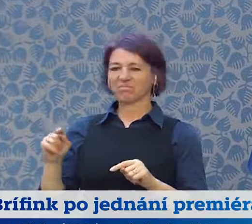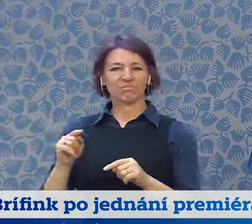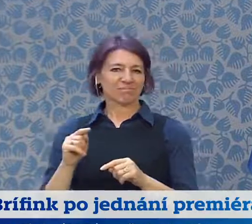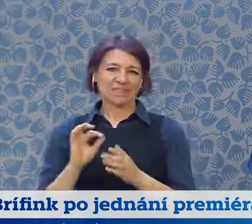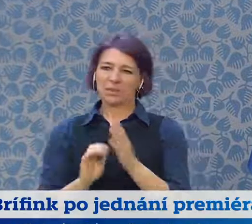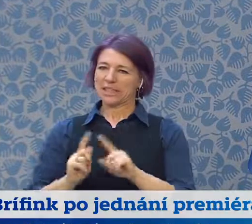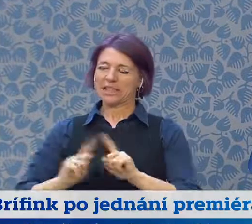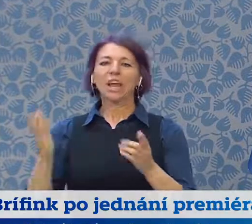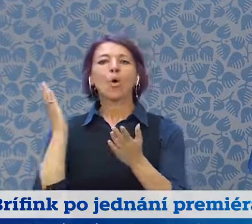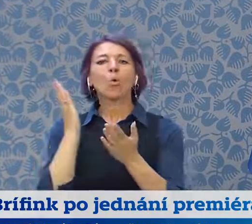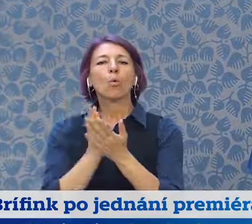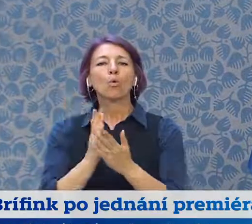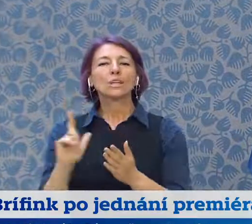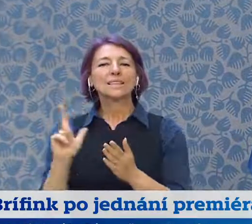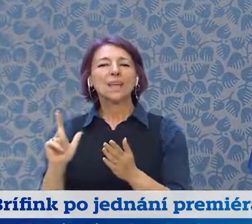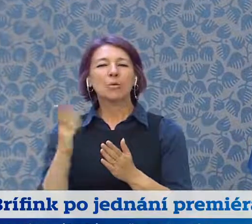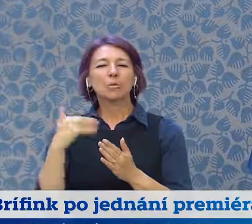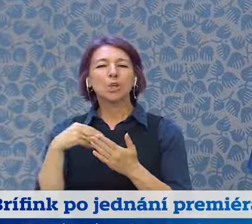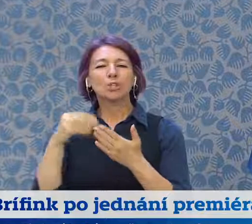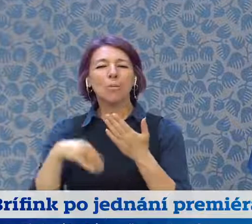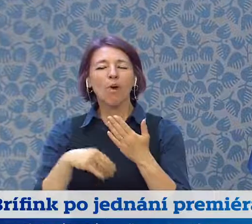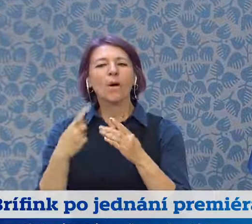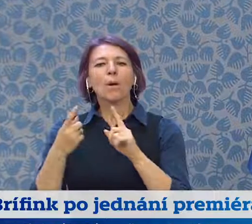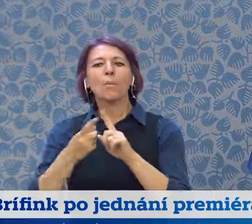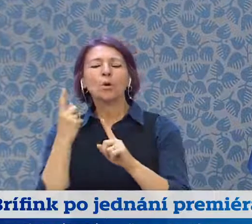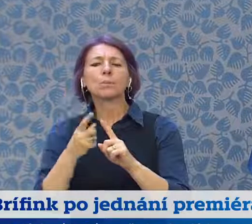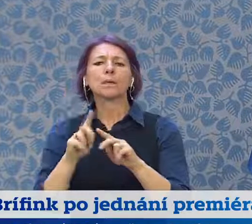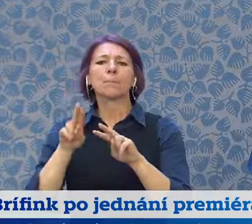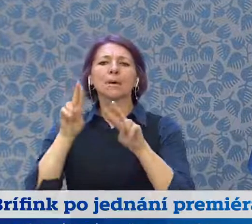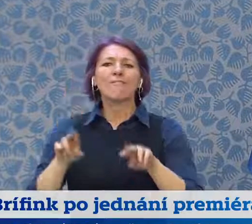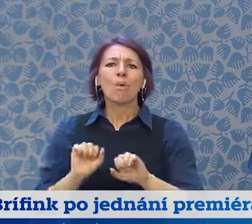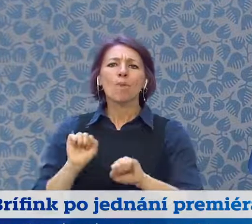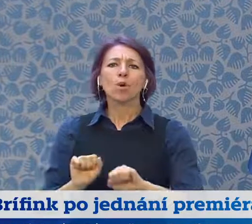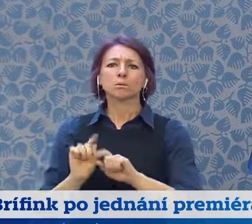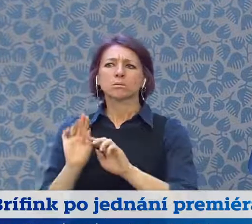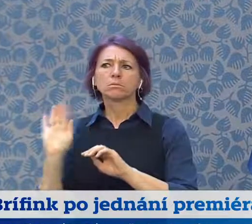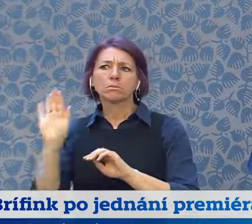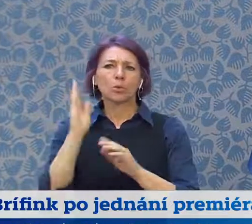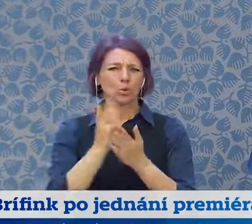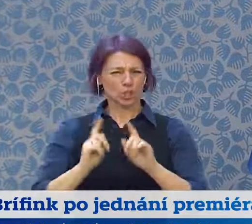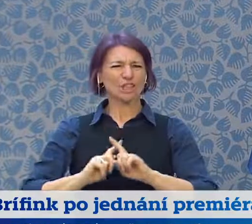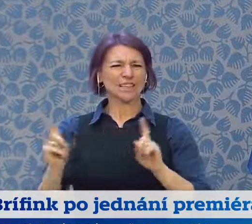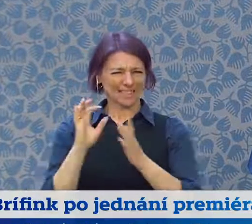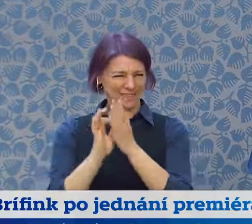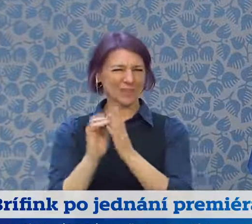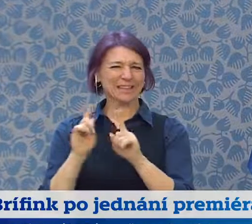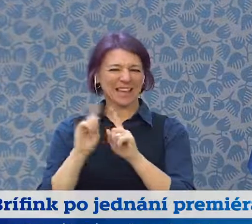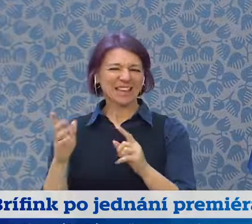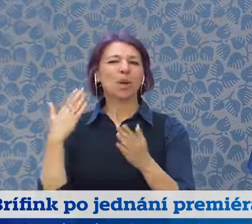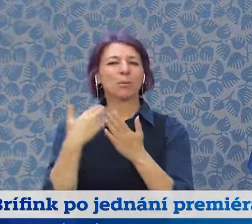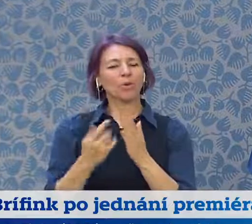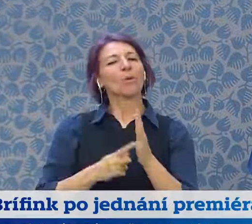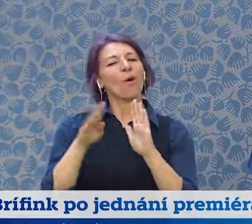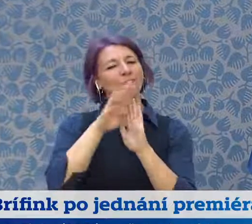tuto funkci vykonává a s ním bude potřeba domluvit tu podobu toho samitu a jsme v kontaktu a budeme prostě jednat